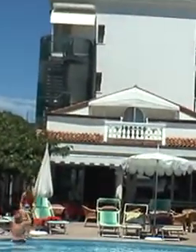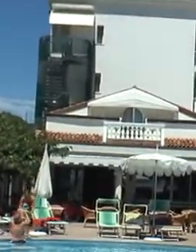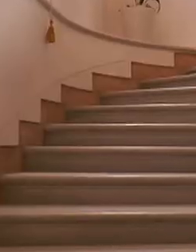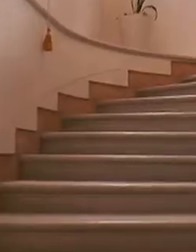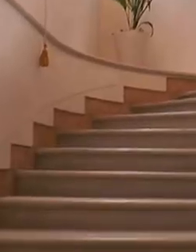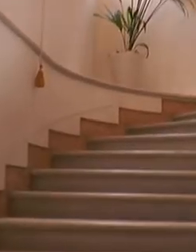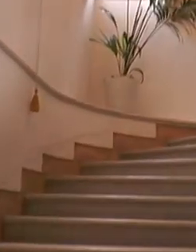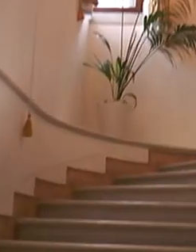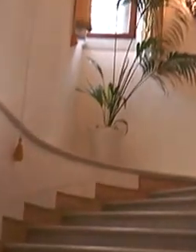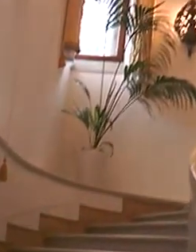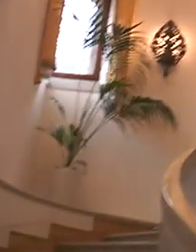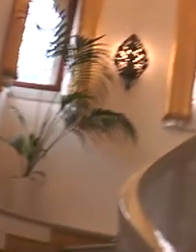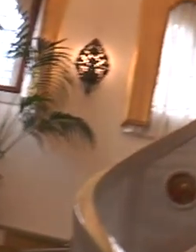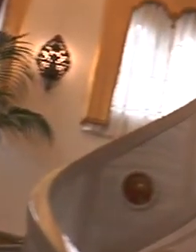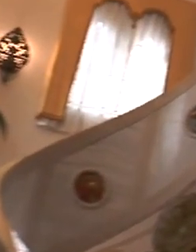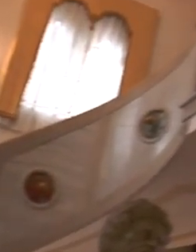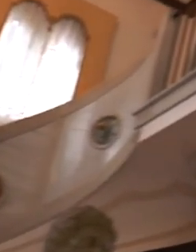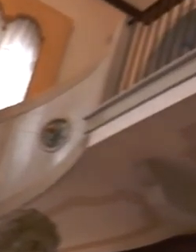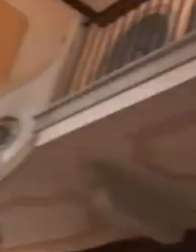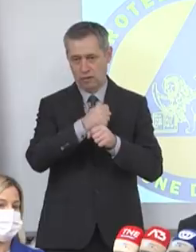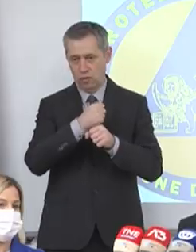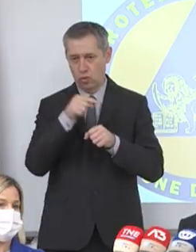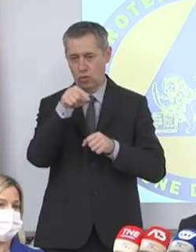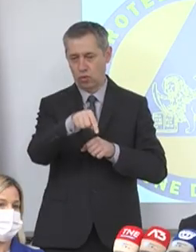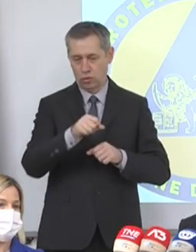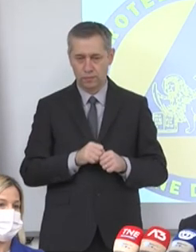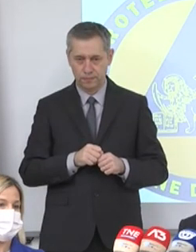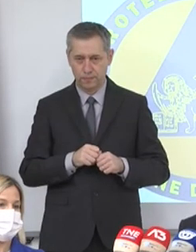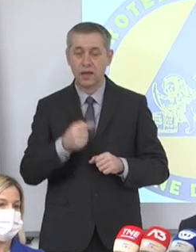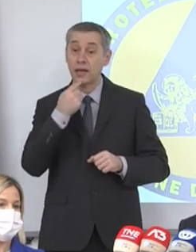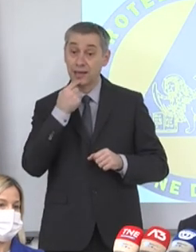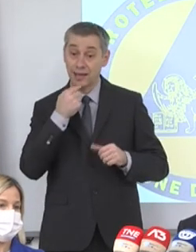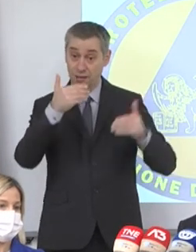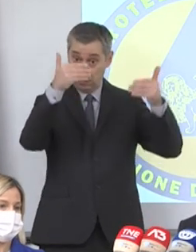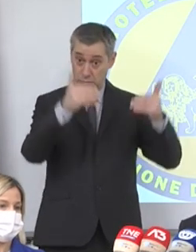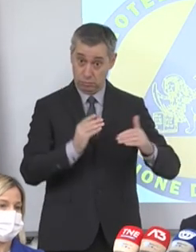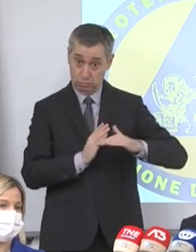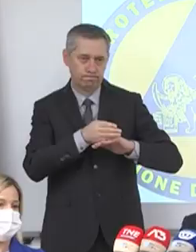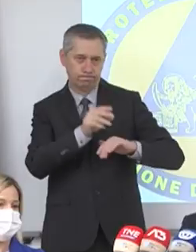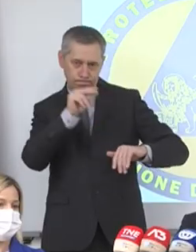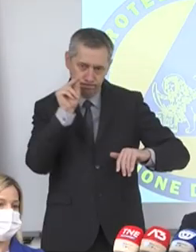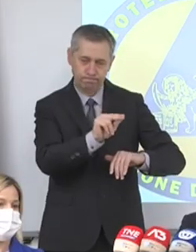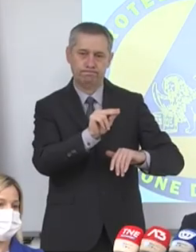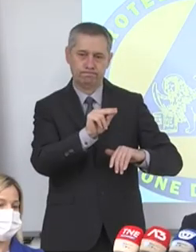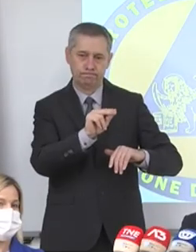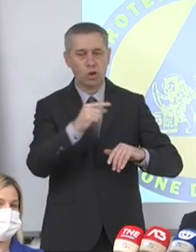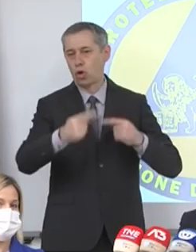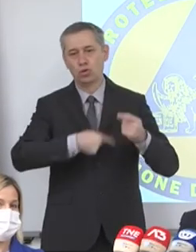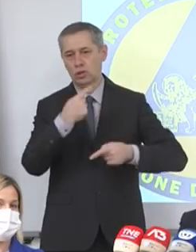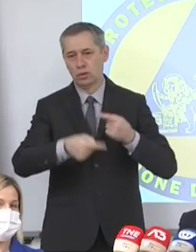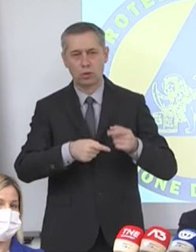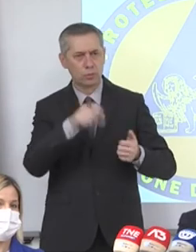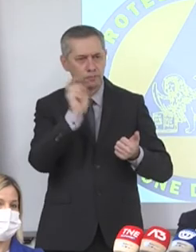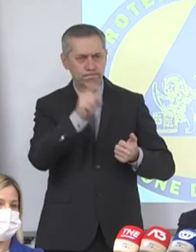agenda per gli operatori del turismo. Chi entra, se non trova il proprio codice fiscale, continua la